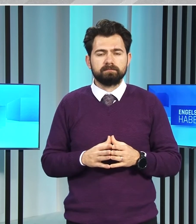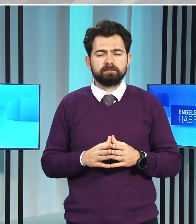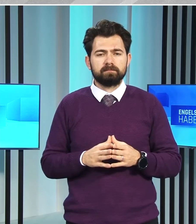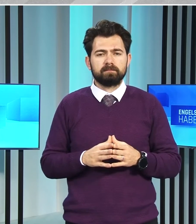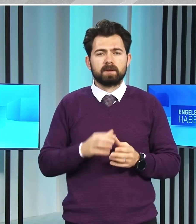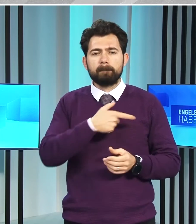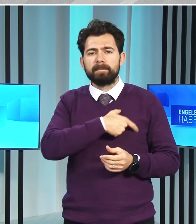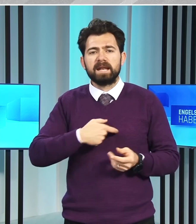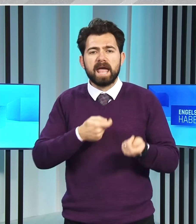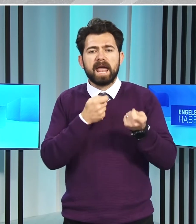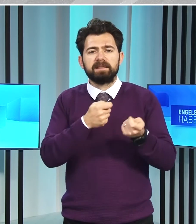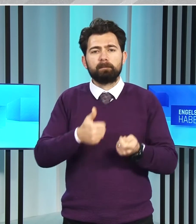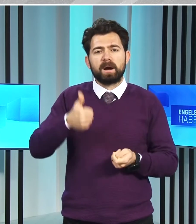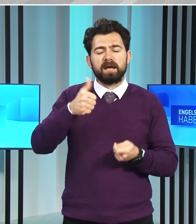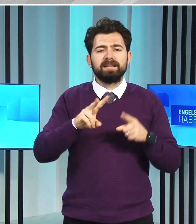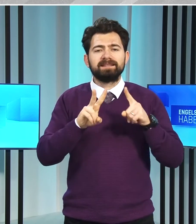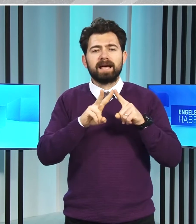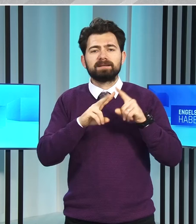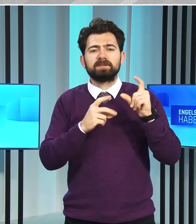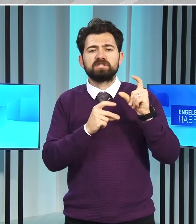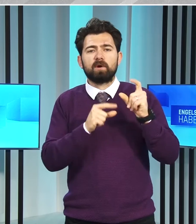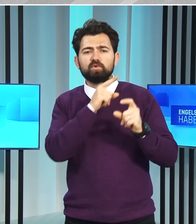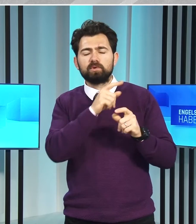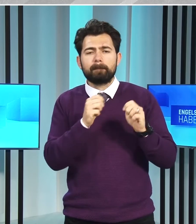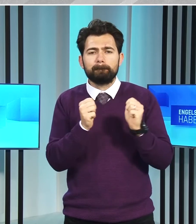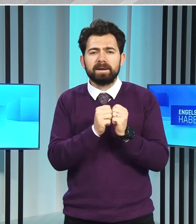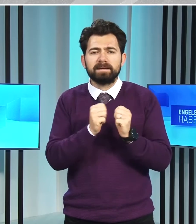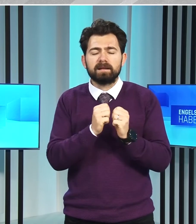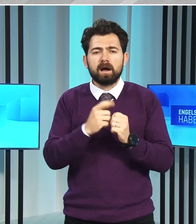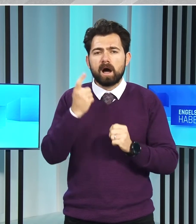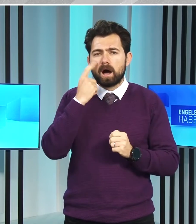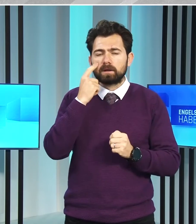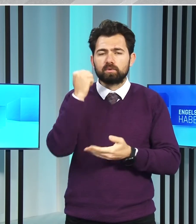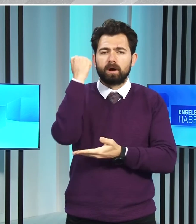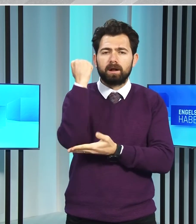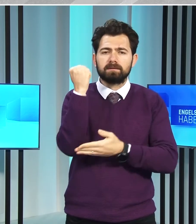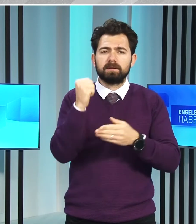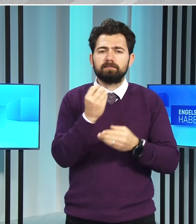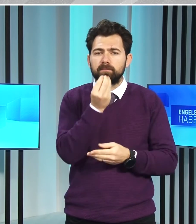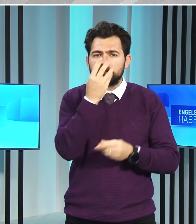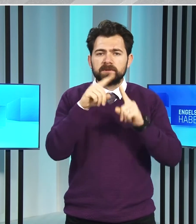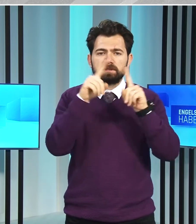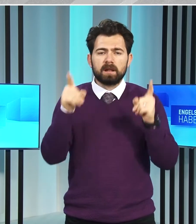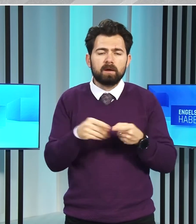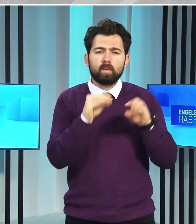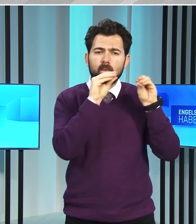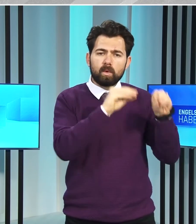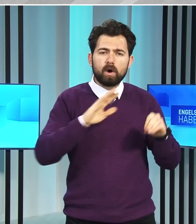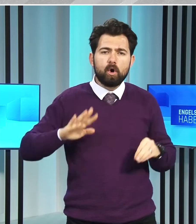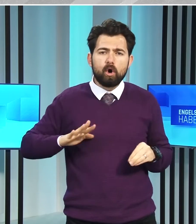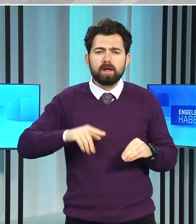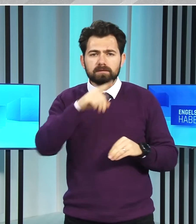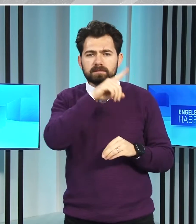Milli Eğitim Bakanı Nazım Çavuşoğlu ile birlikte Atatürk Anıtı'na çelenk koyan öğrenciler